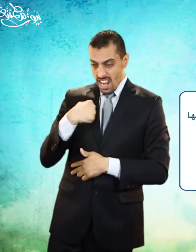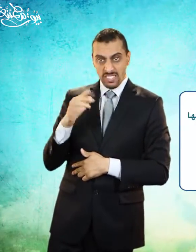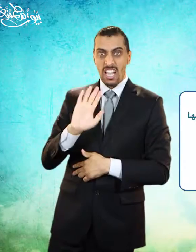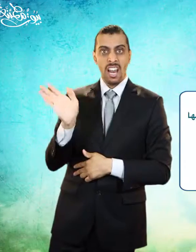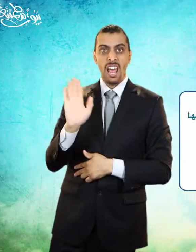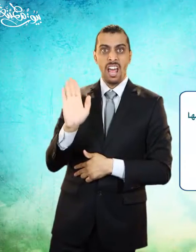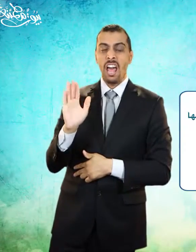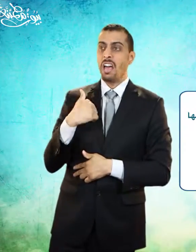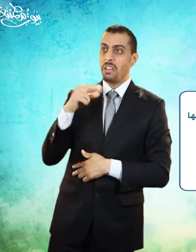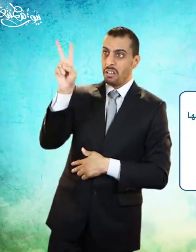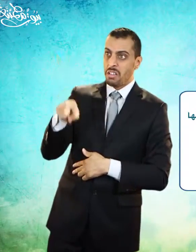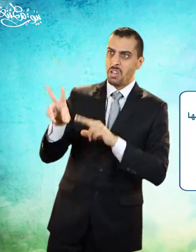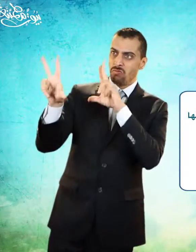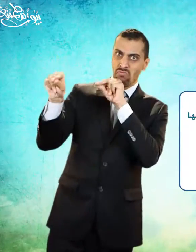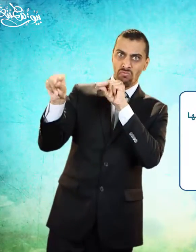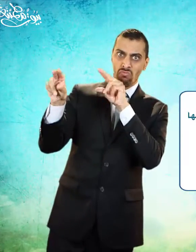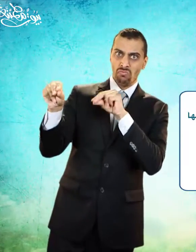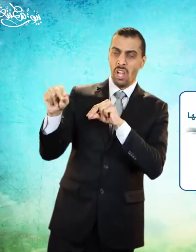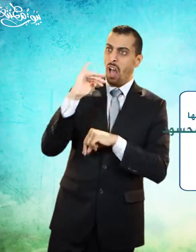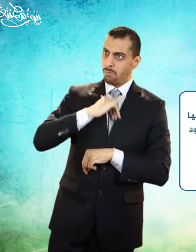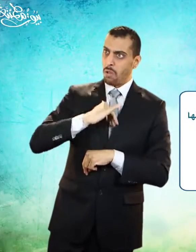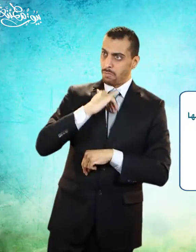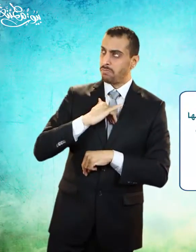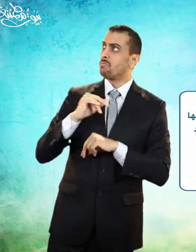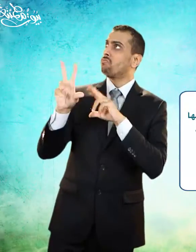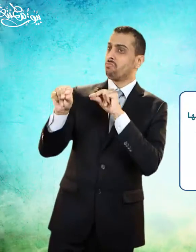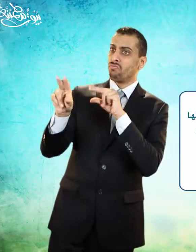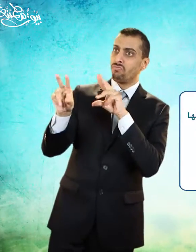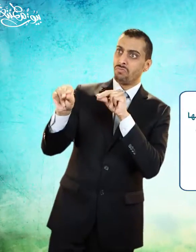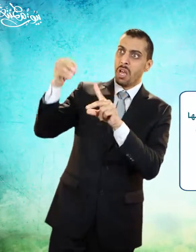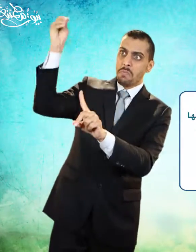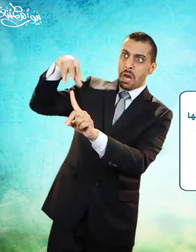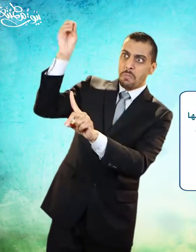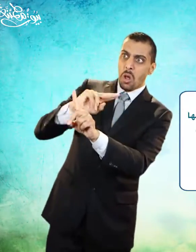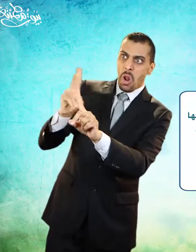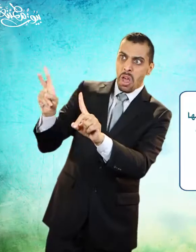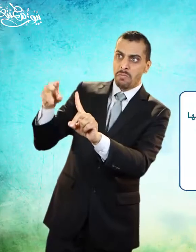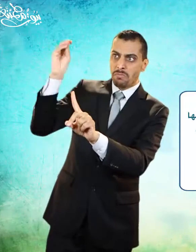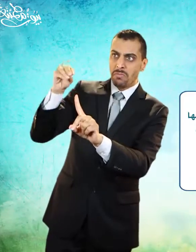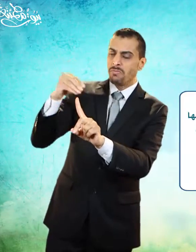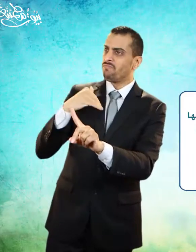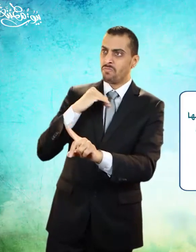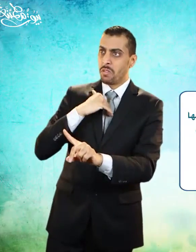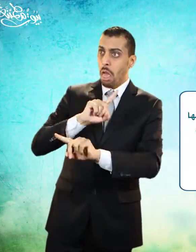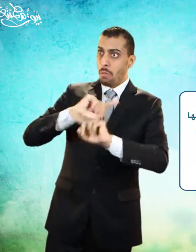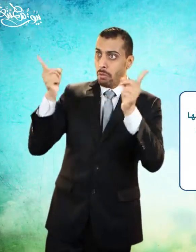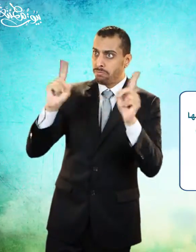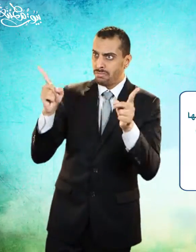لنفسه بل يشتهي مثلها فإن عجز عن مثلها أحب زوالها